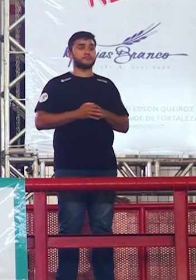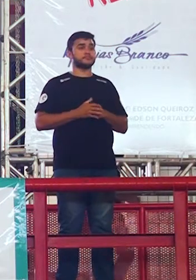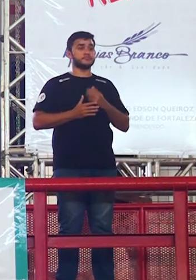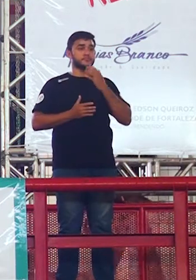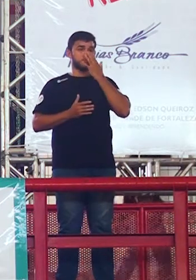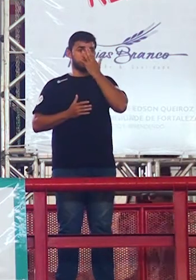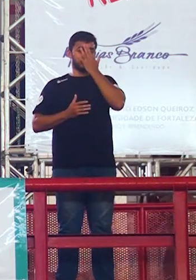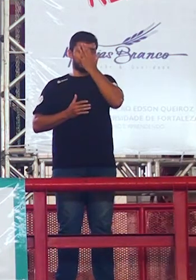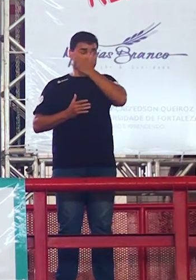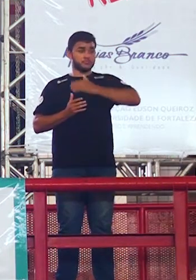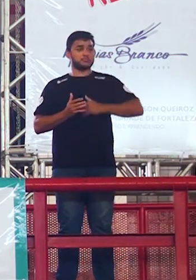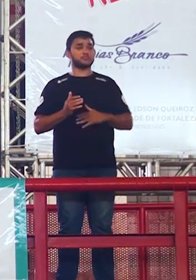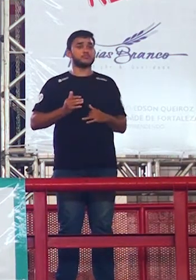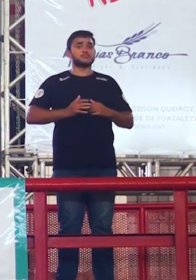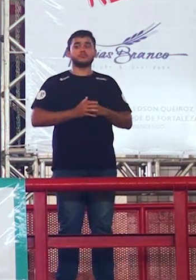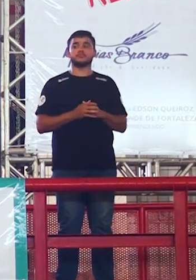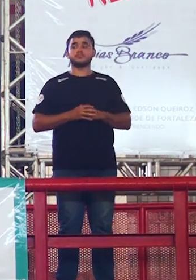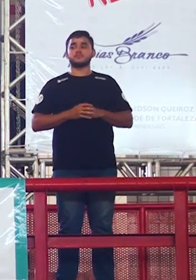volta aqui